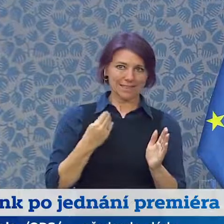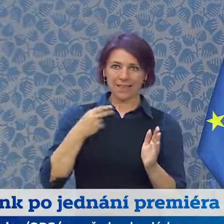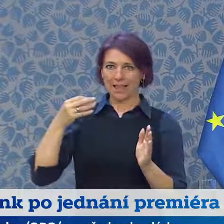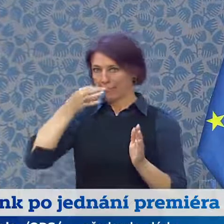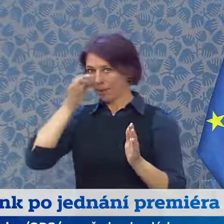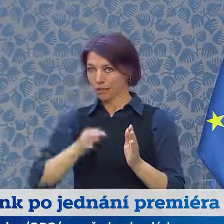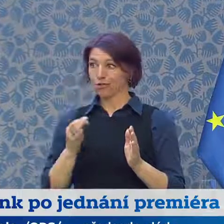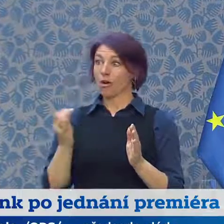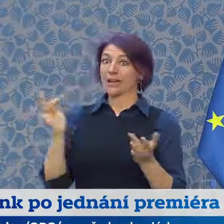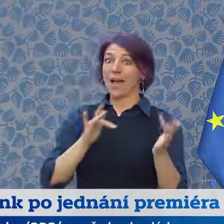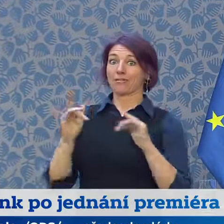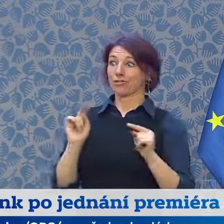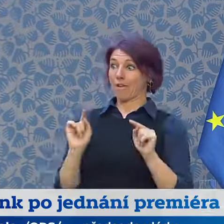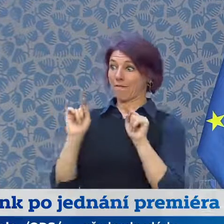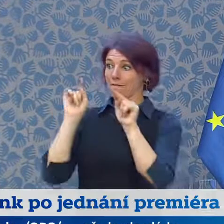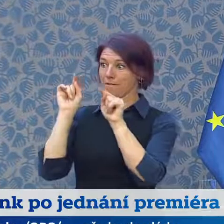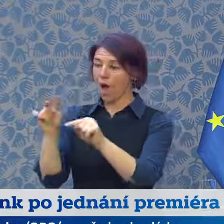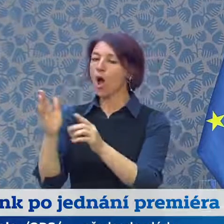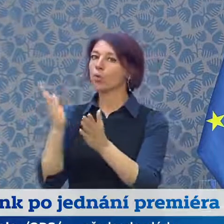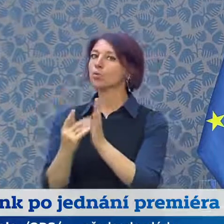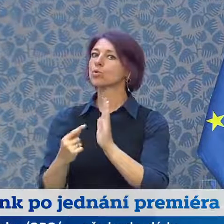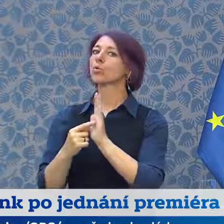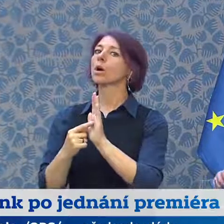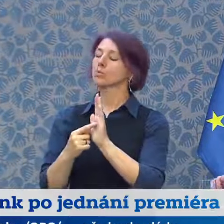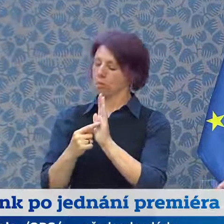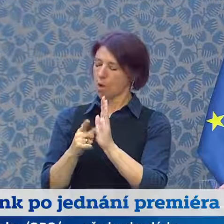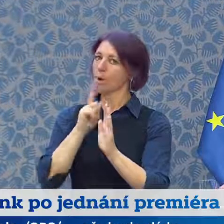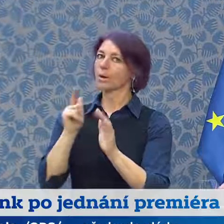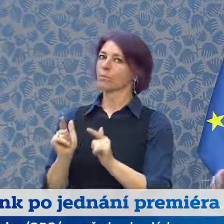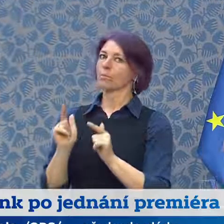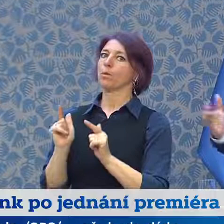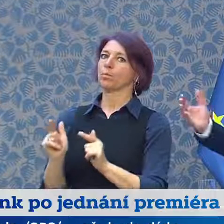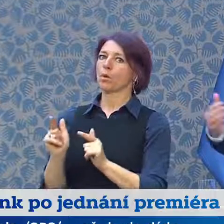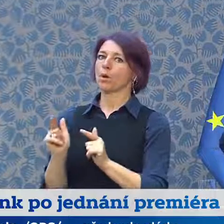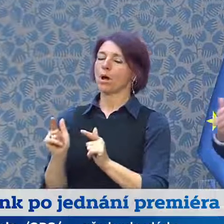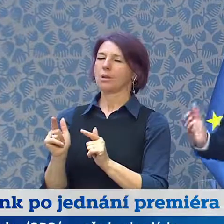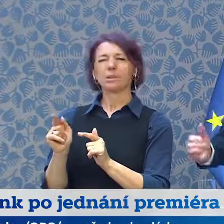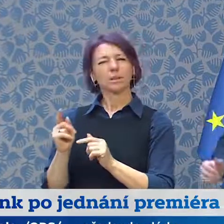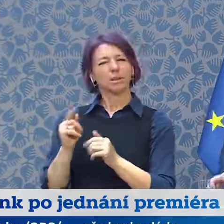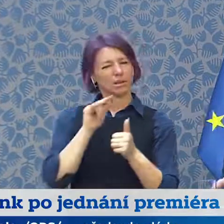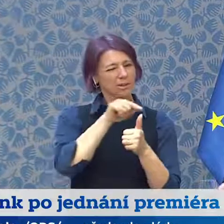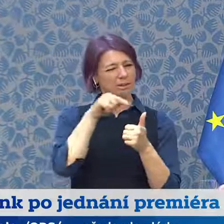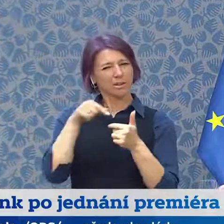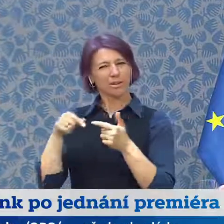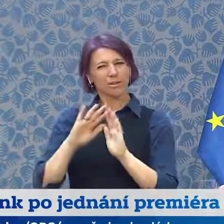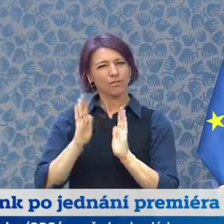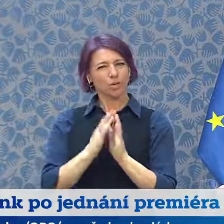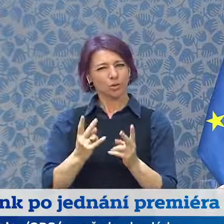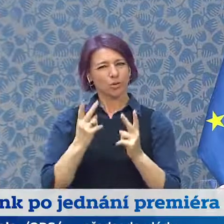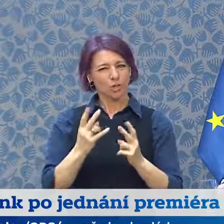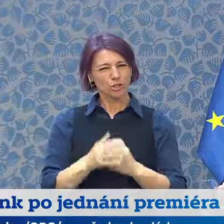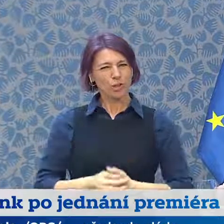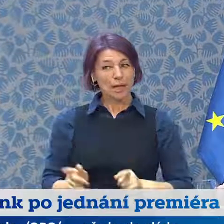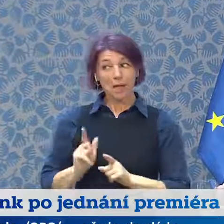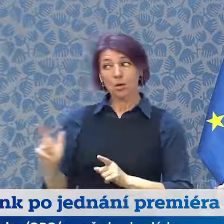zájem o Ukrajinu a svoji podporu Ukrajině. A je důležité, a to myslím, můžeme říct z oba z vlastní zkušenosti,